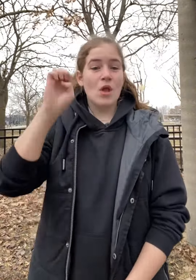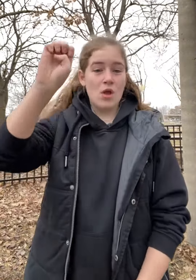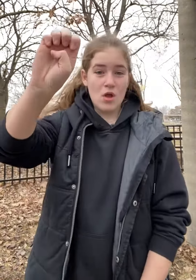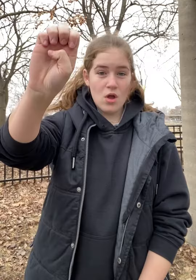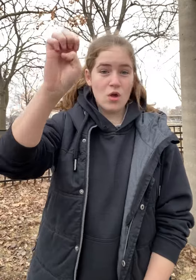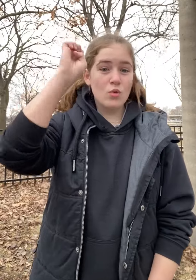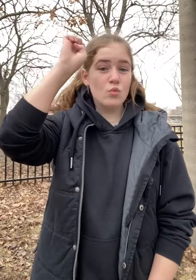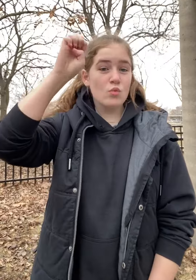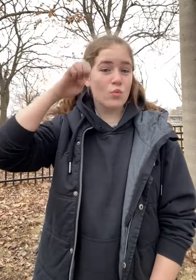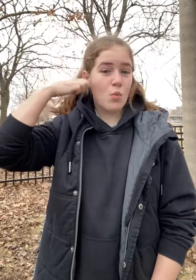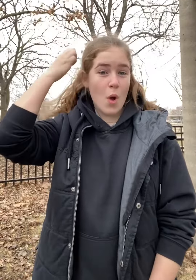Europe.